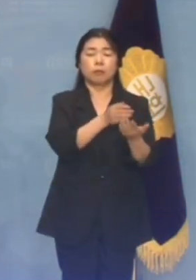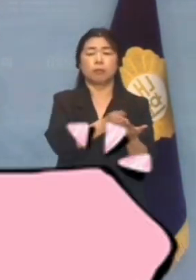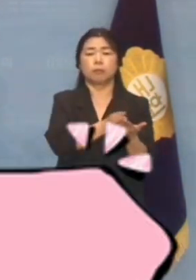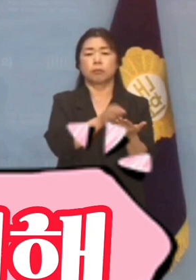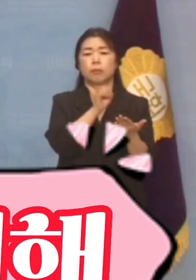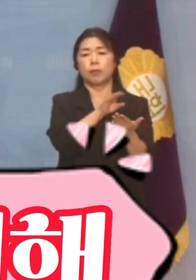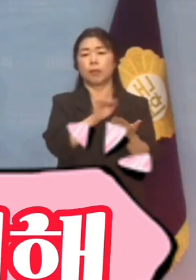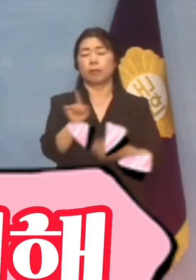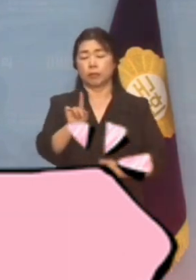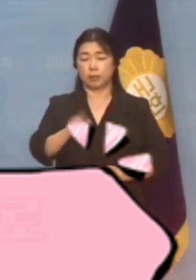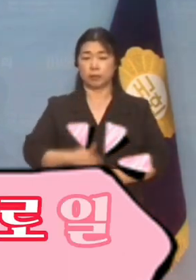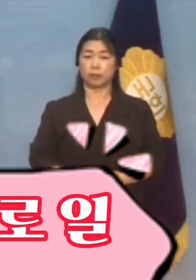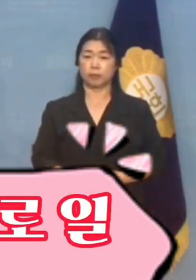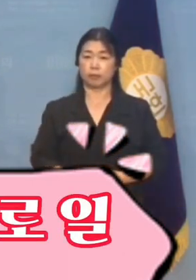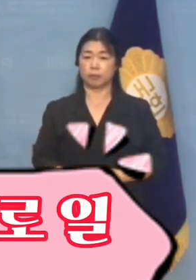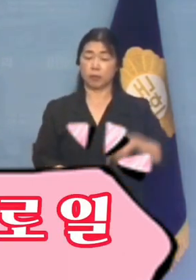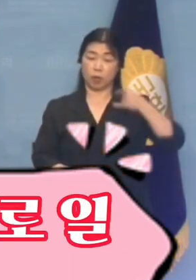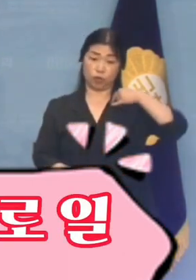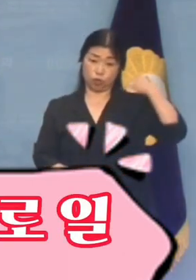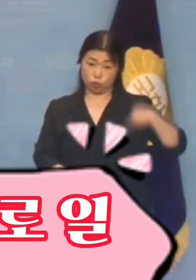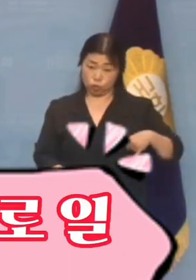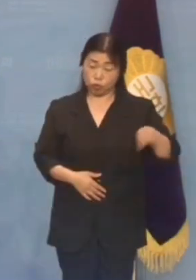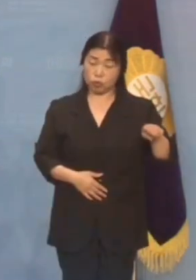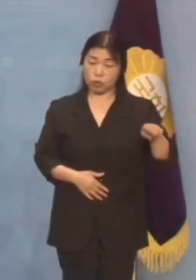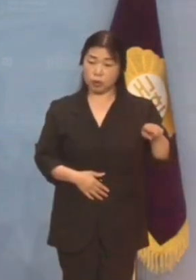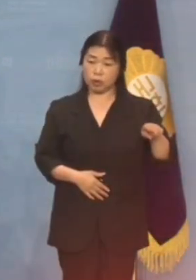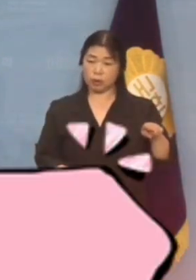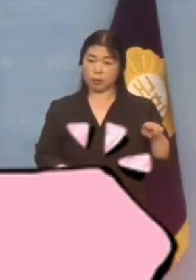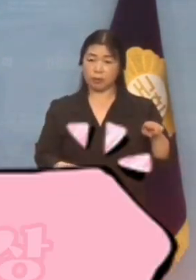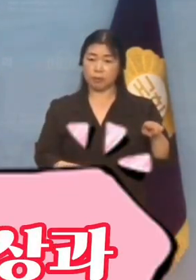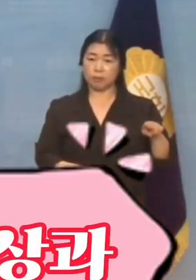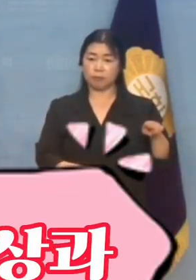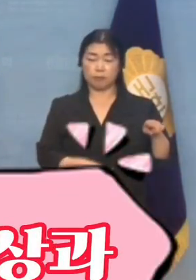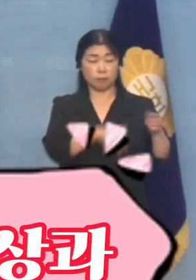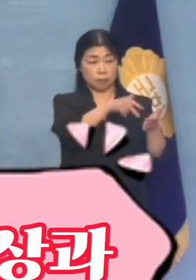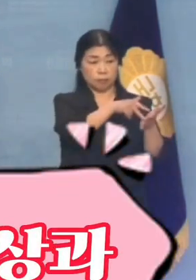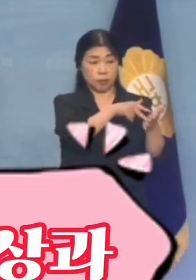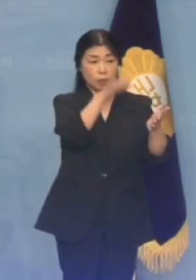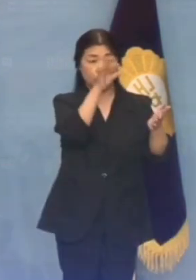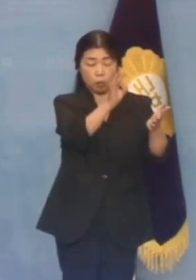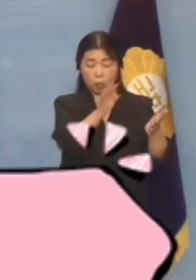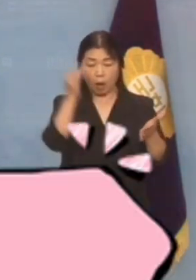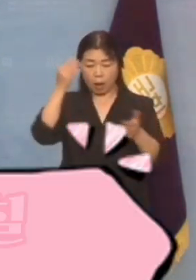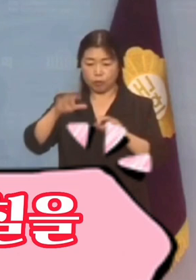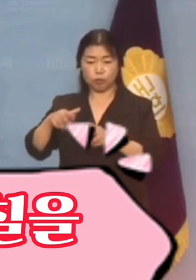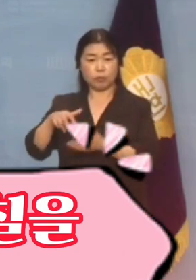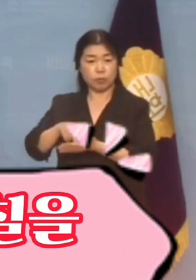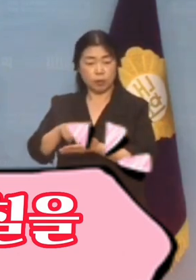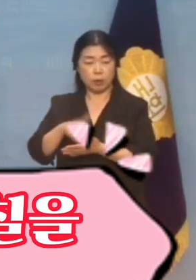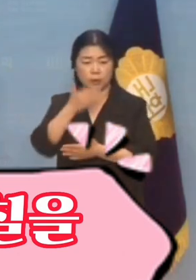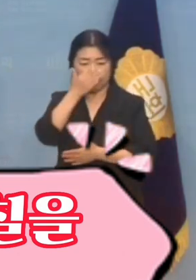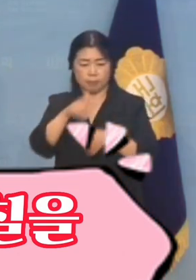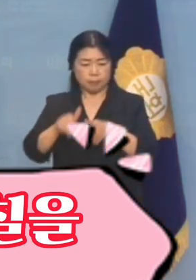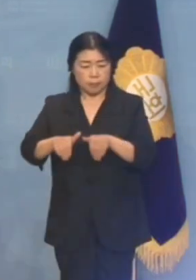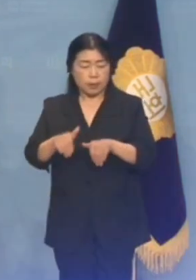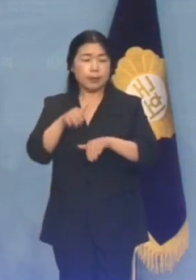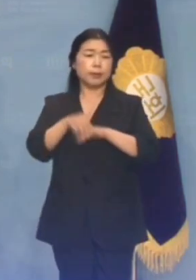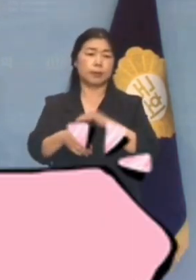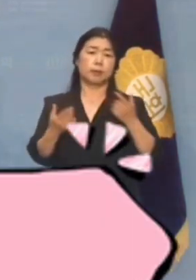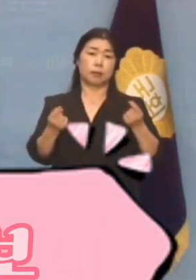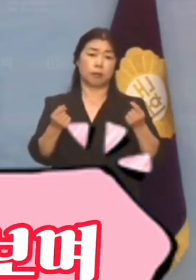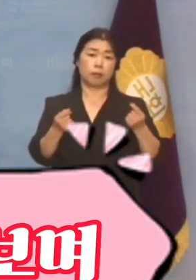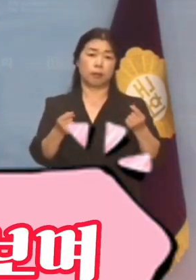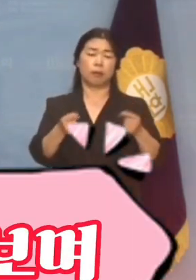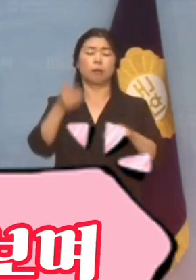중국에 대해 사대주의적 태도로 일관하며 대한민국의 위상과 국민 얼굴에 먹칠한